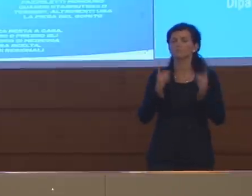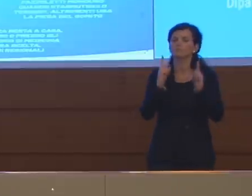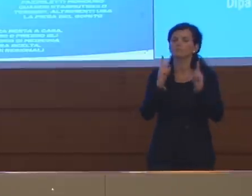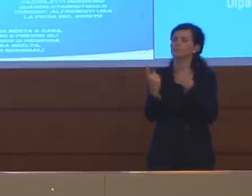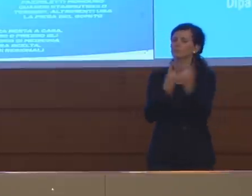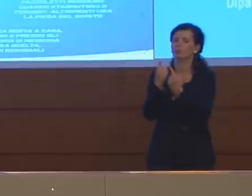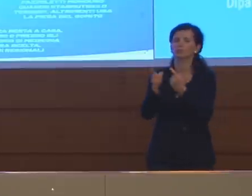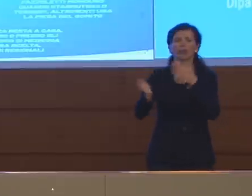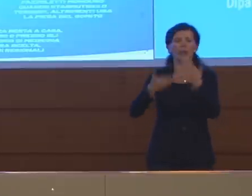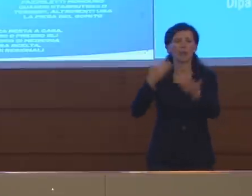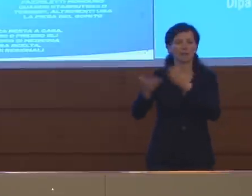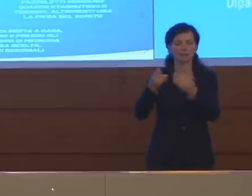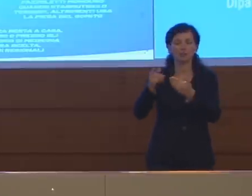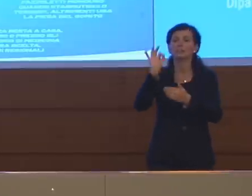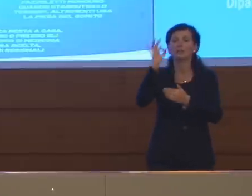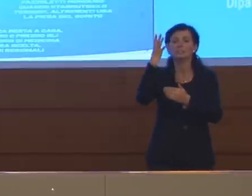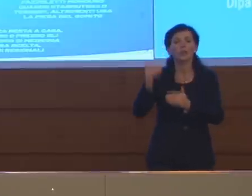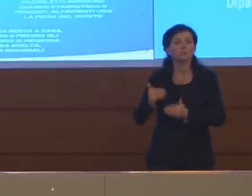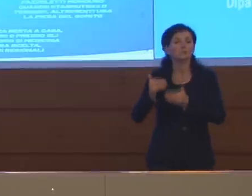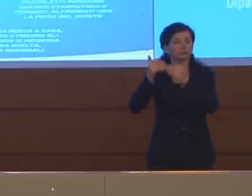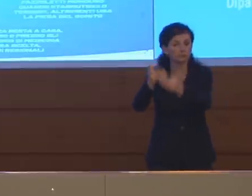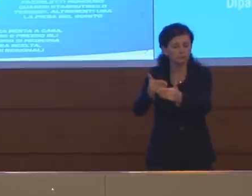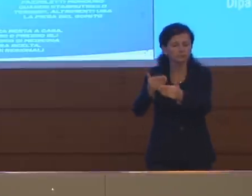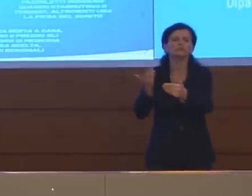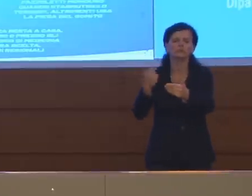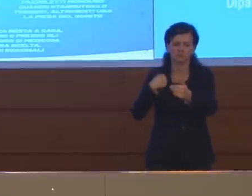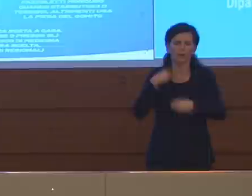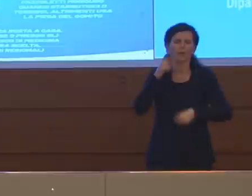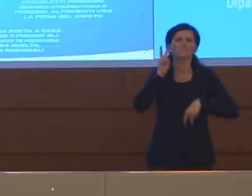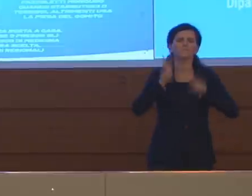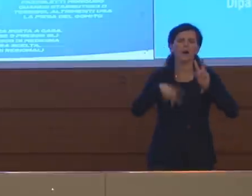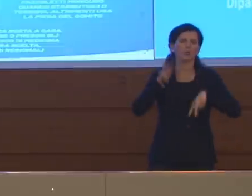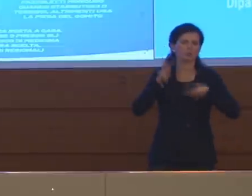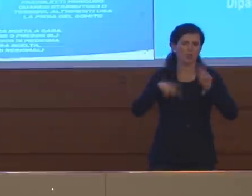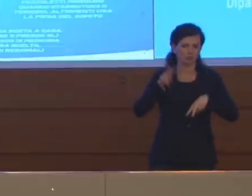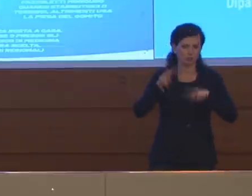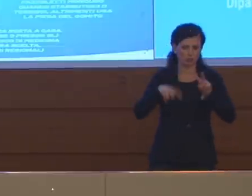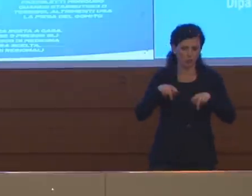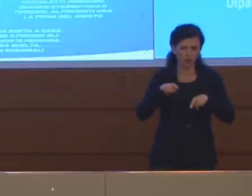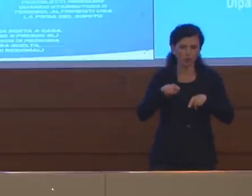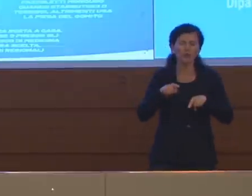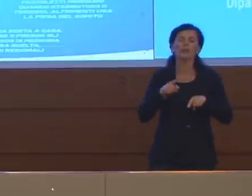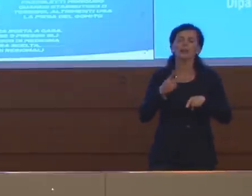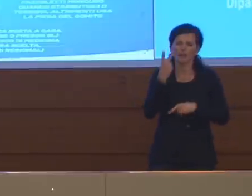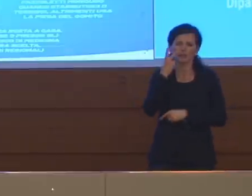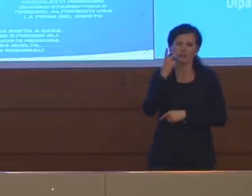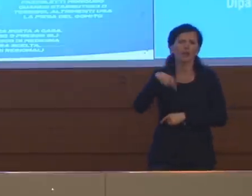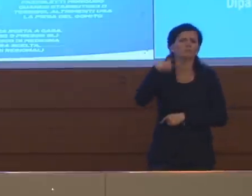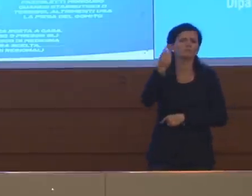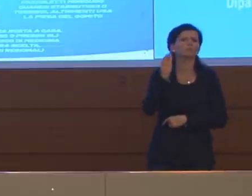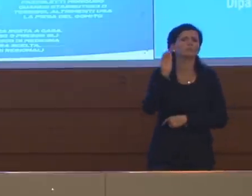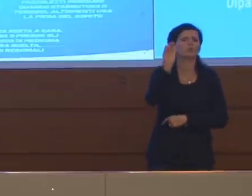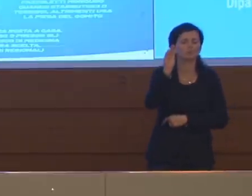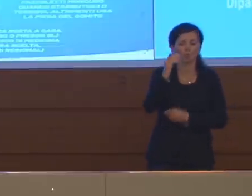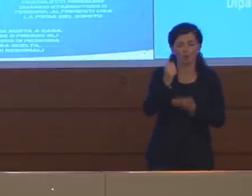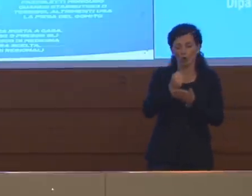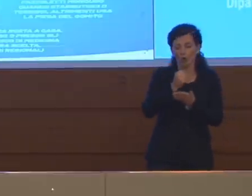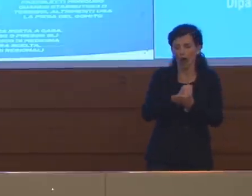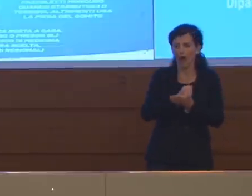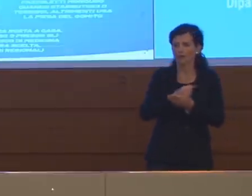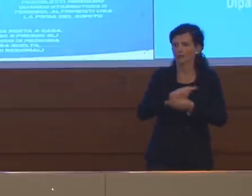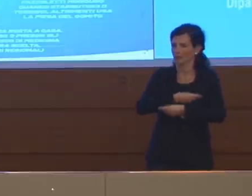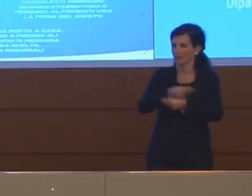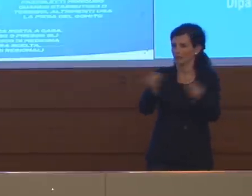'emergenza dovesse essere prorogato, di fare una valutazione e rendere disponibili, più in là, gli atti di cui